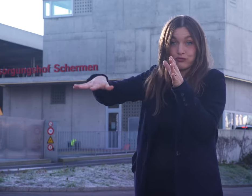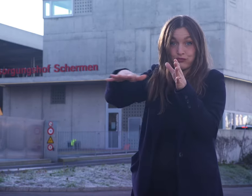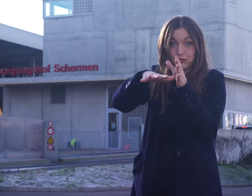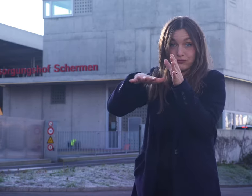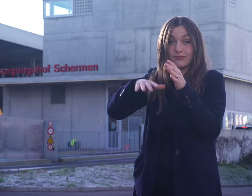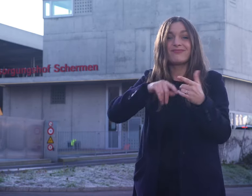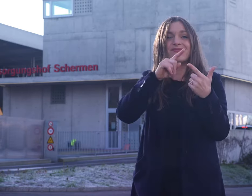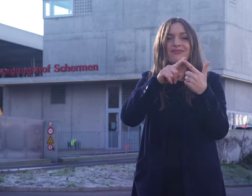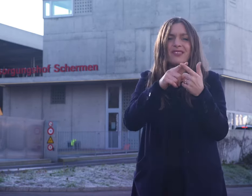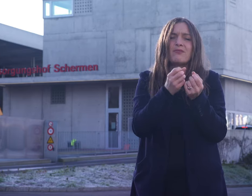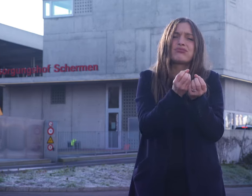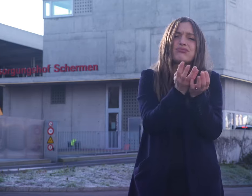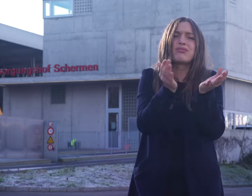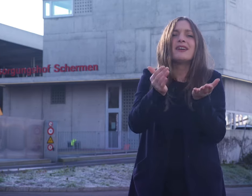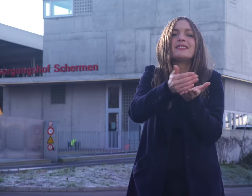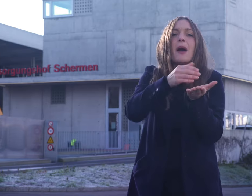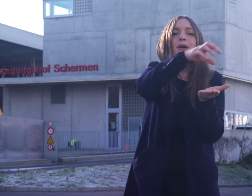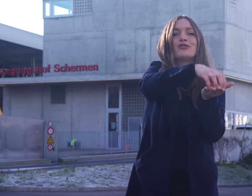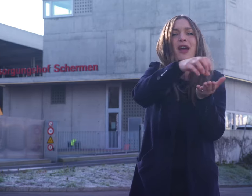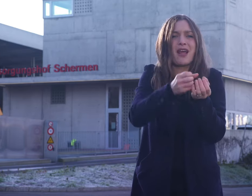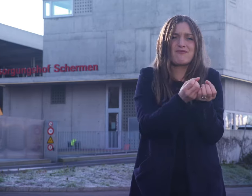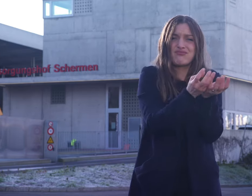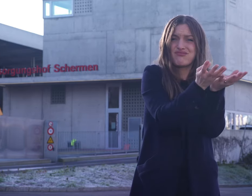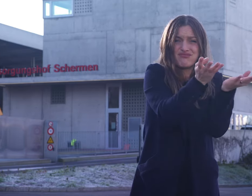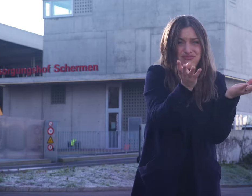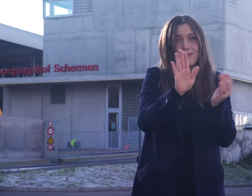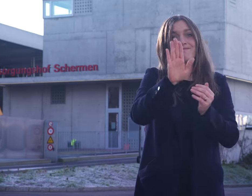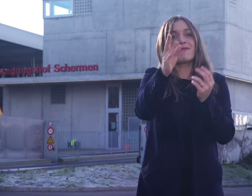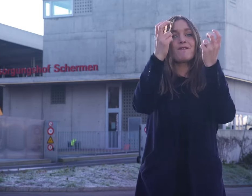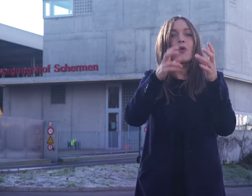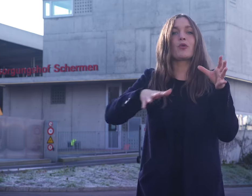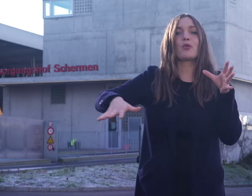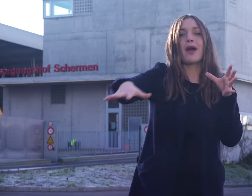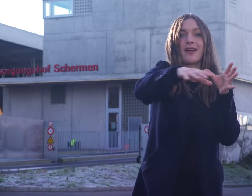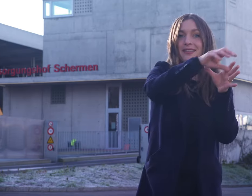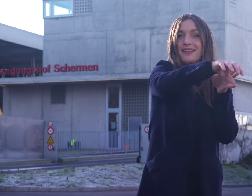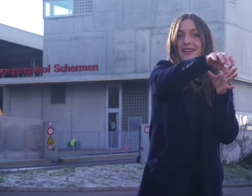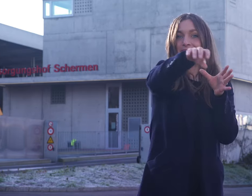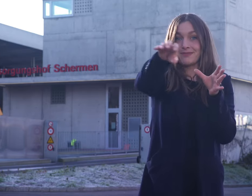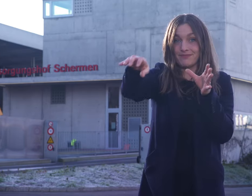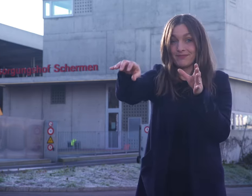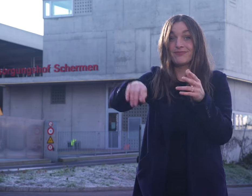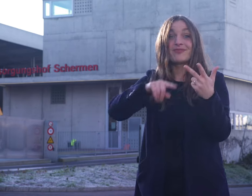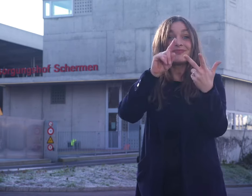zwei Entsorgungshöfe, zahlreiche Sammelstellen in den Quartieren und das Öko-Infomobil.